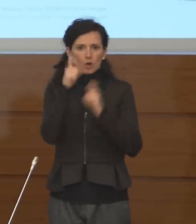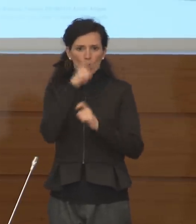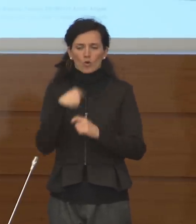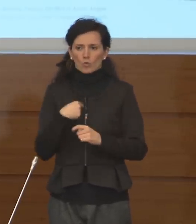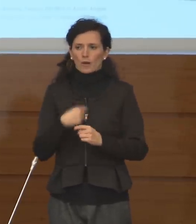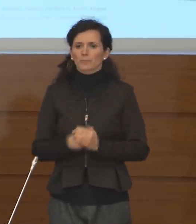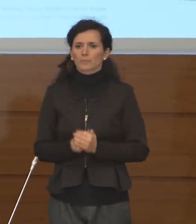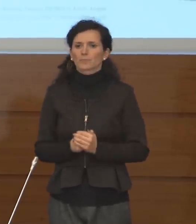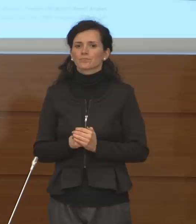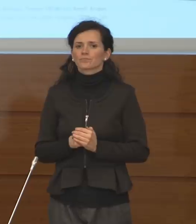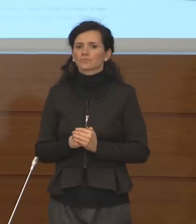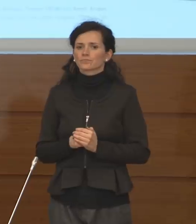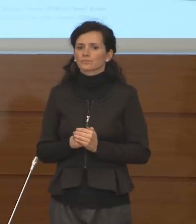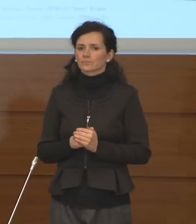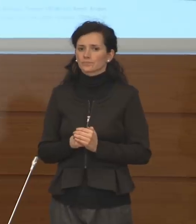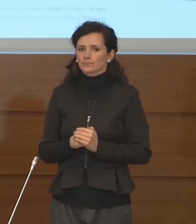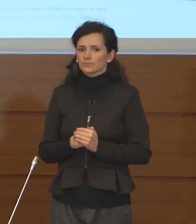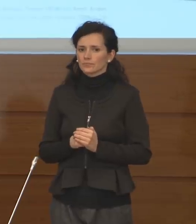Prego.